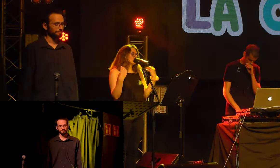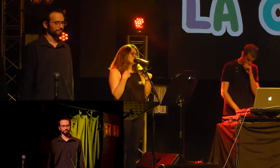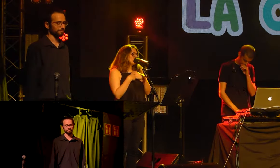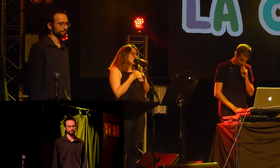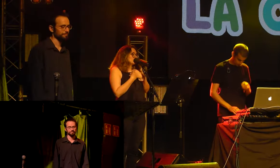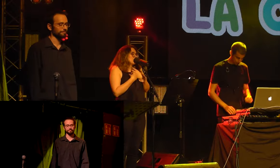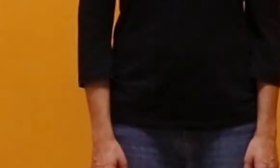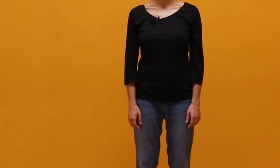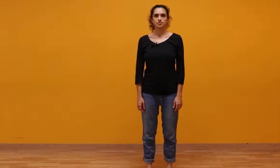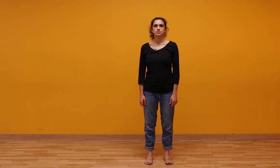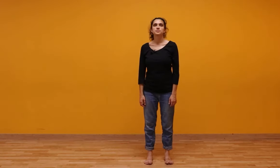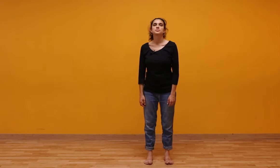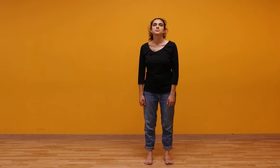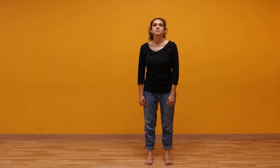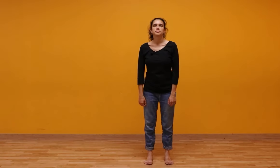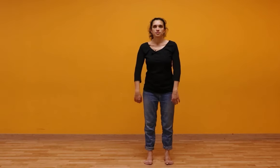compte que el que jo vull és parar